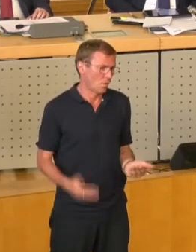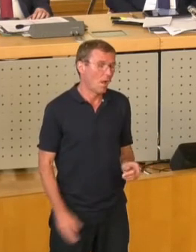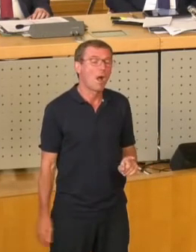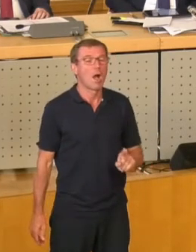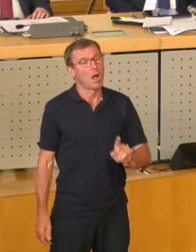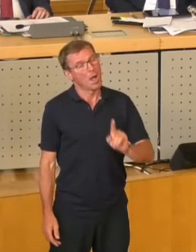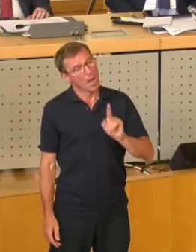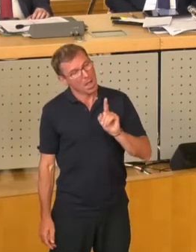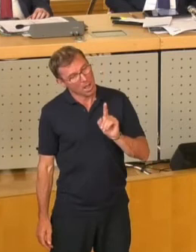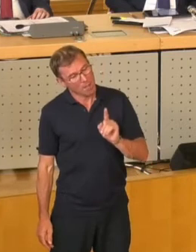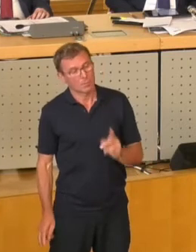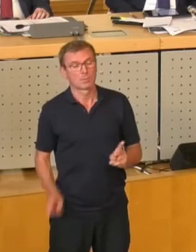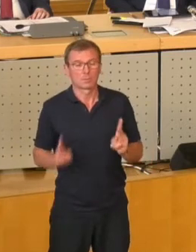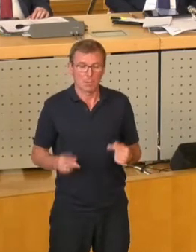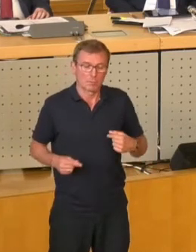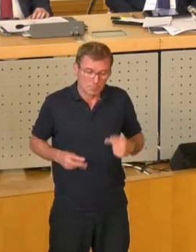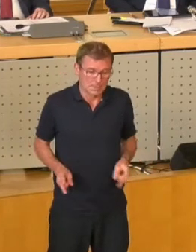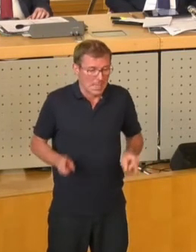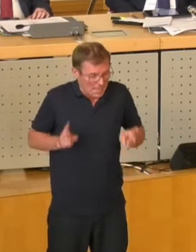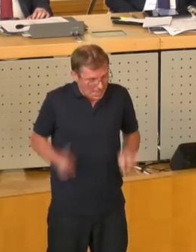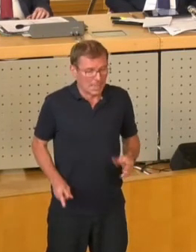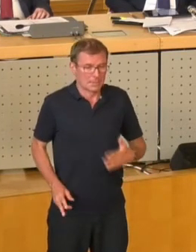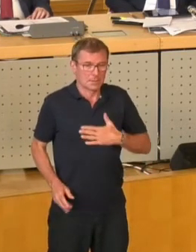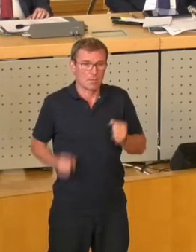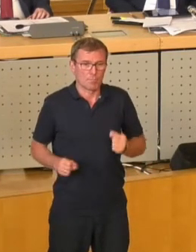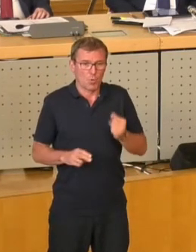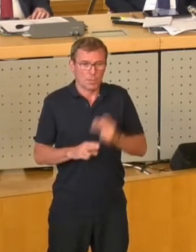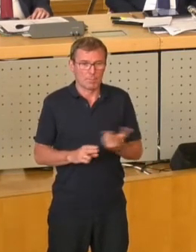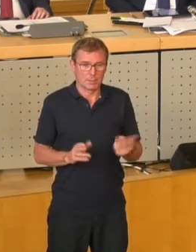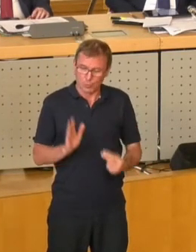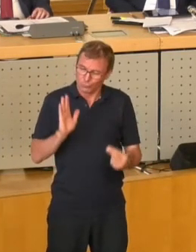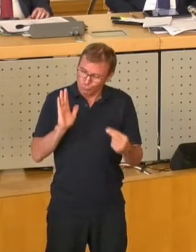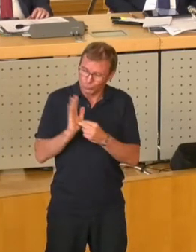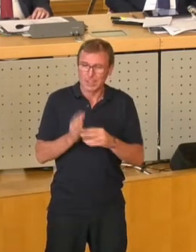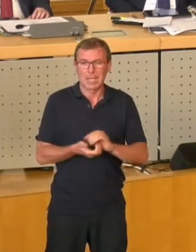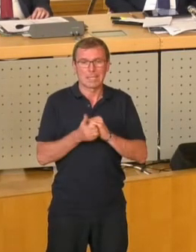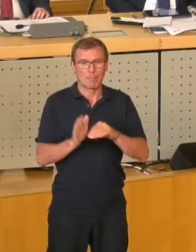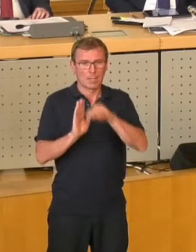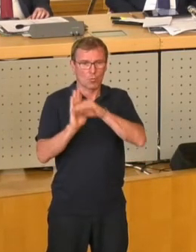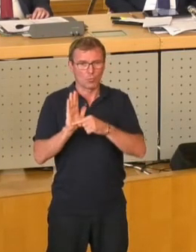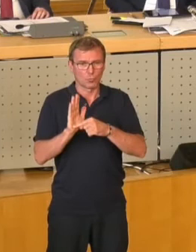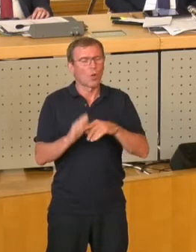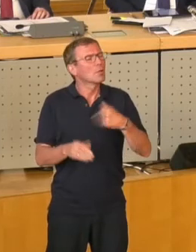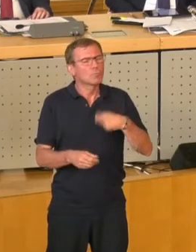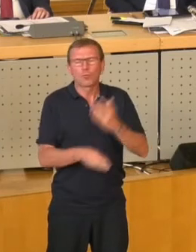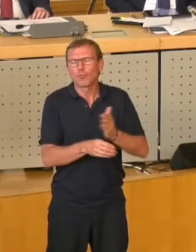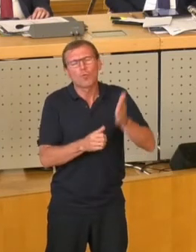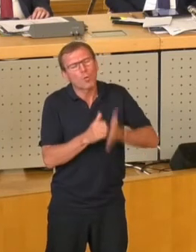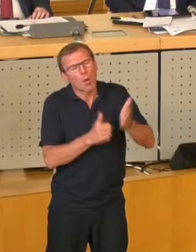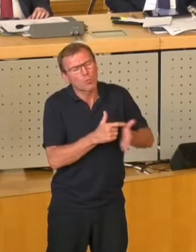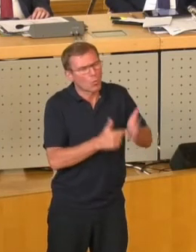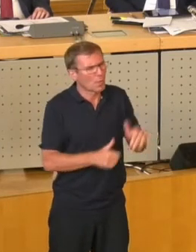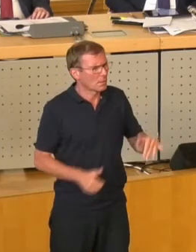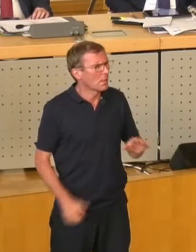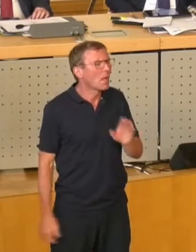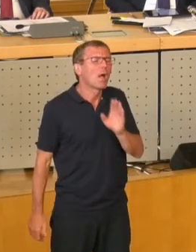auch das Recht, und das steht in der Gemeindeordnung, und das ist auch ausgeurteilt worden, schon mehr als genug,